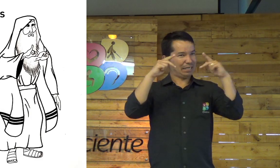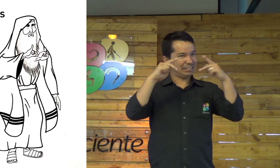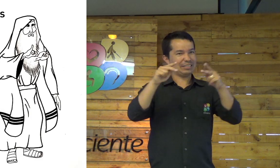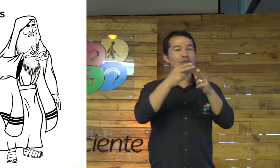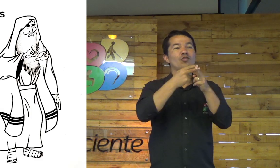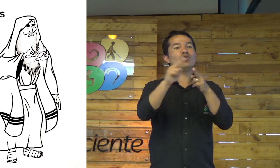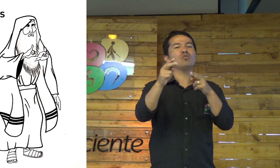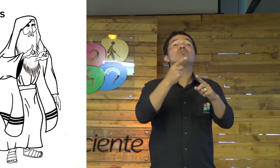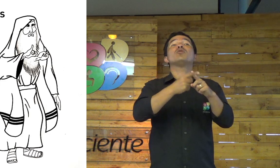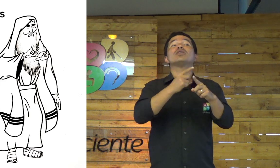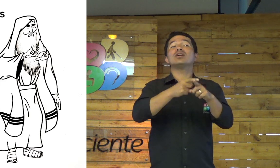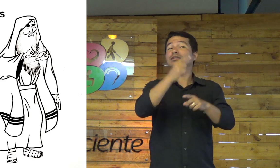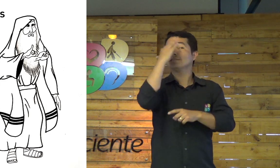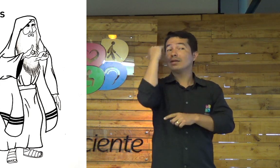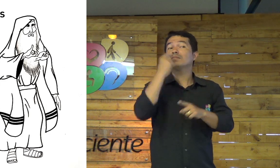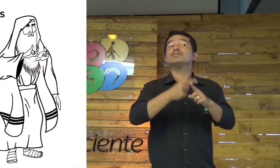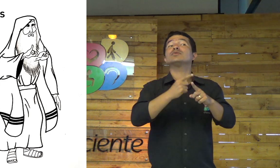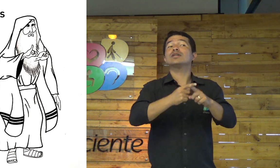Isaías, ele pregou no porquê?